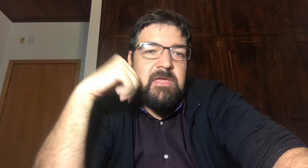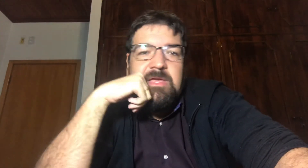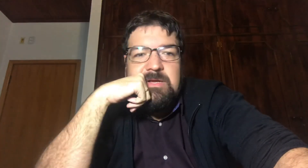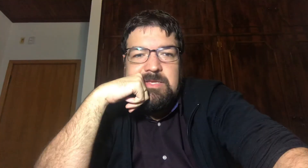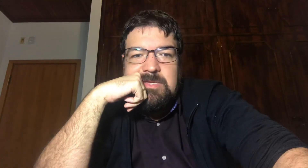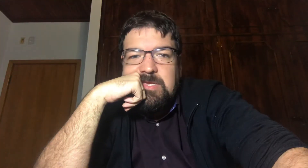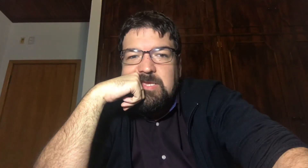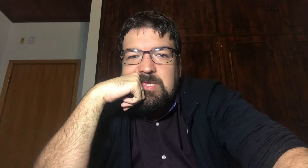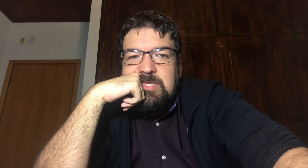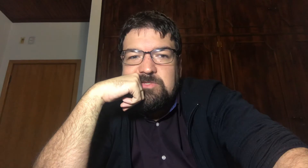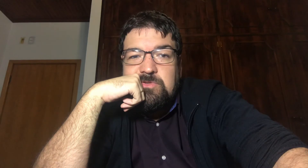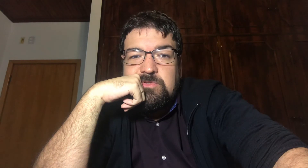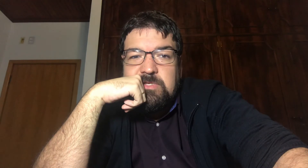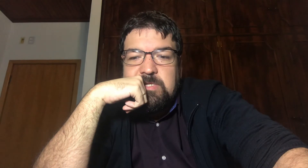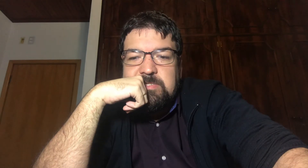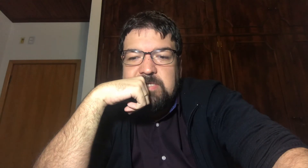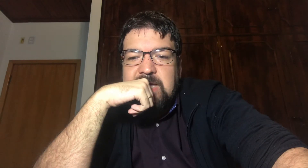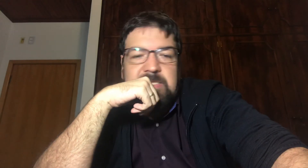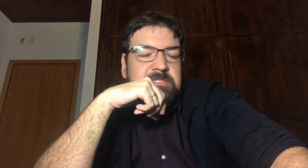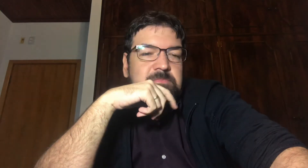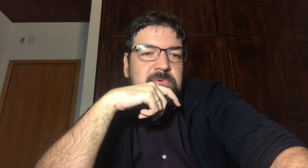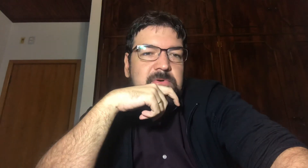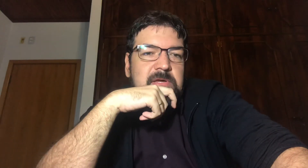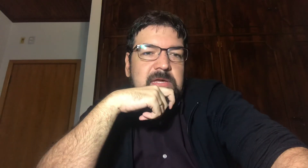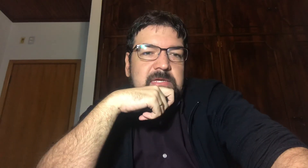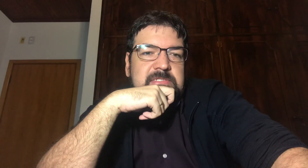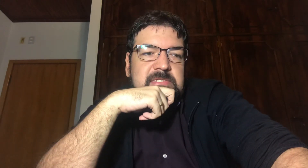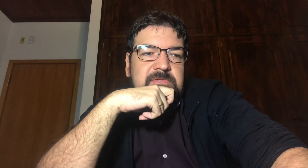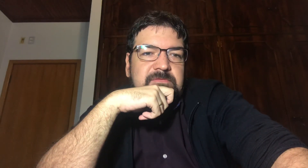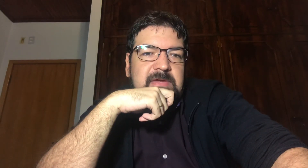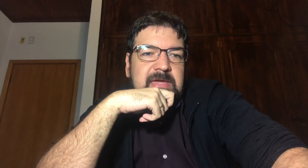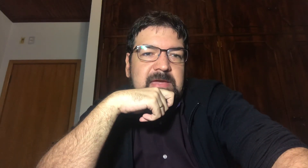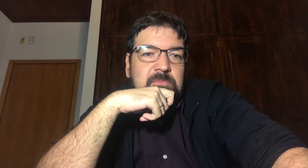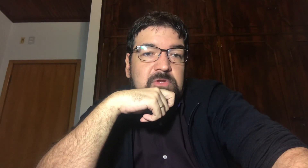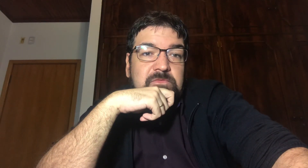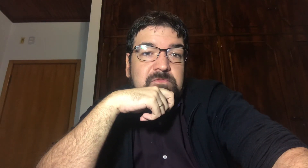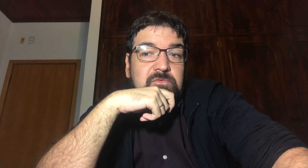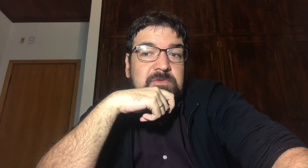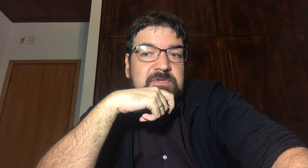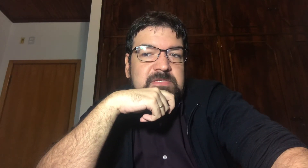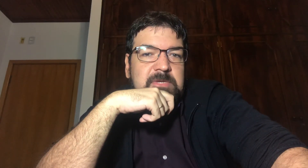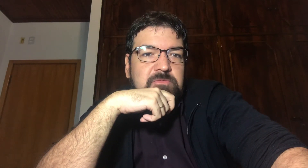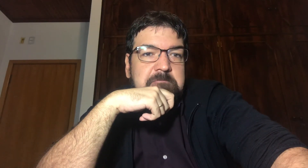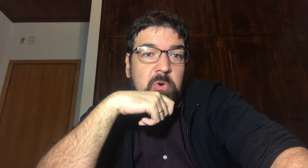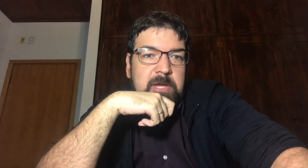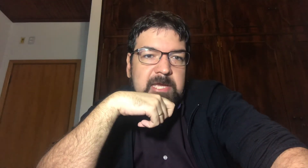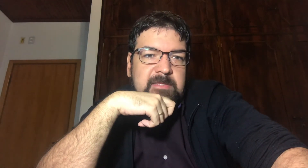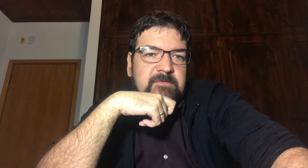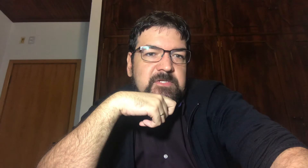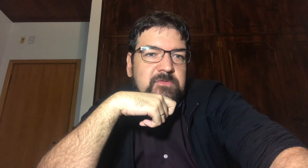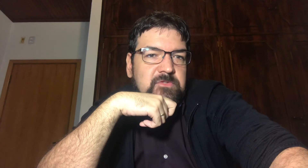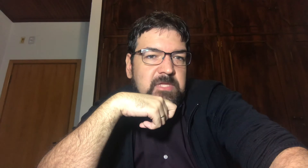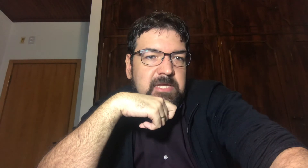Grana Institucionalizada Tipo Se tiver Muito fundo De investimento Porreta Investindo nisso daí